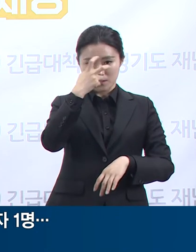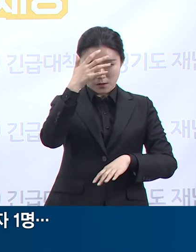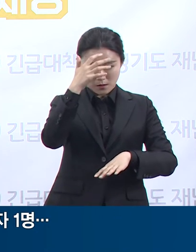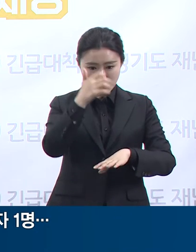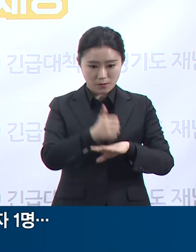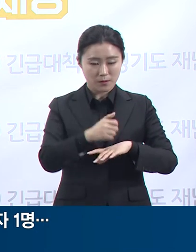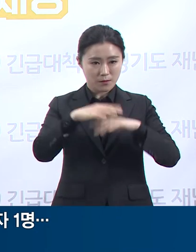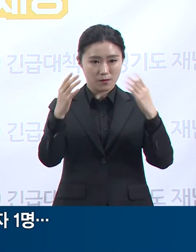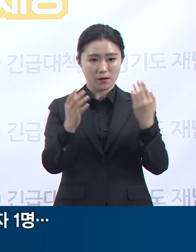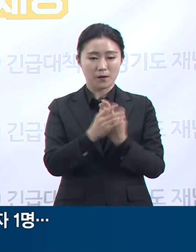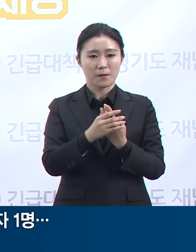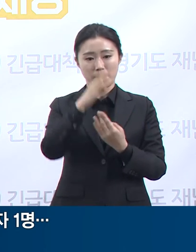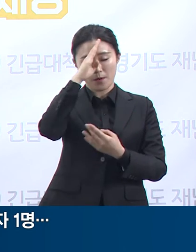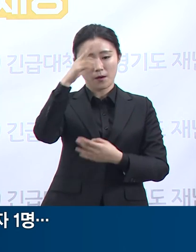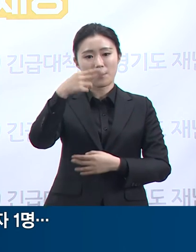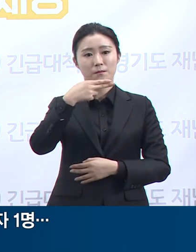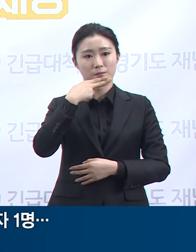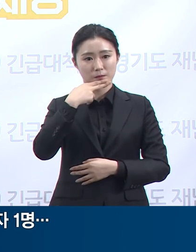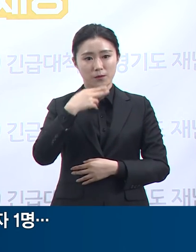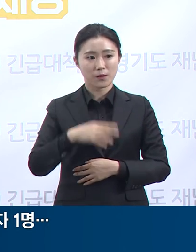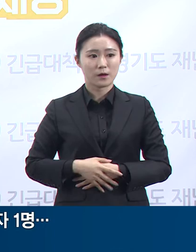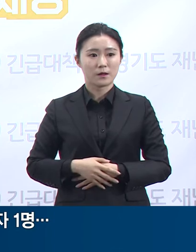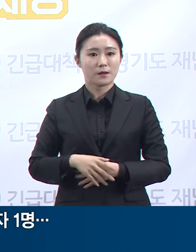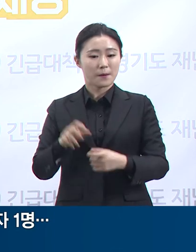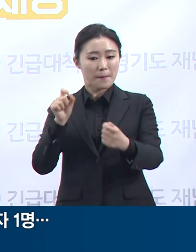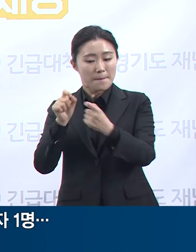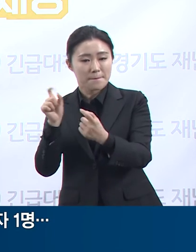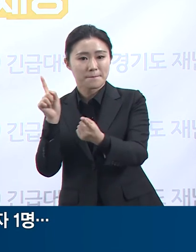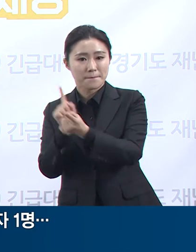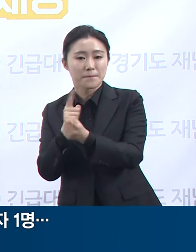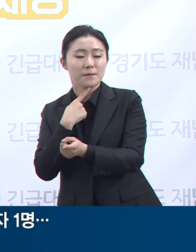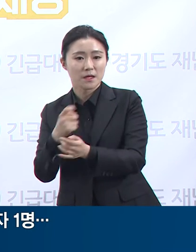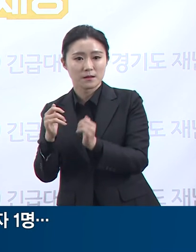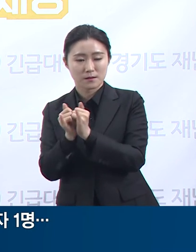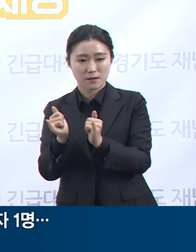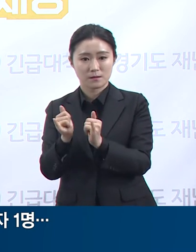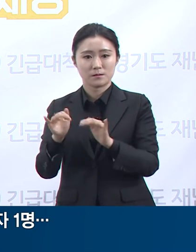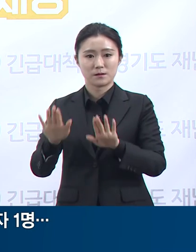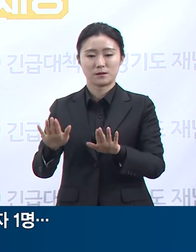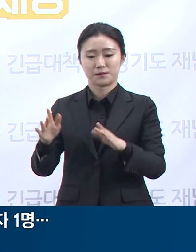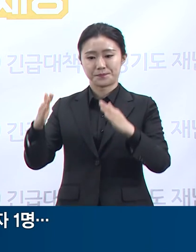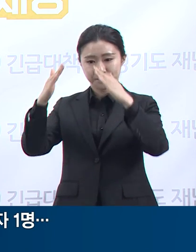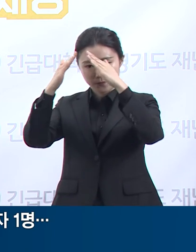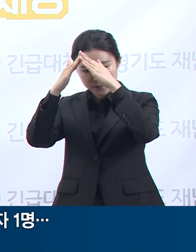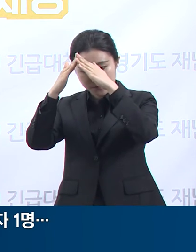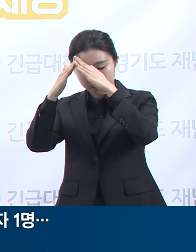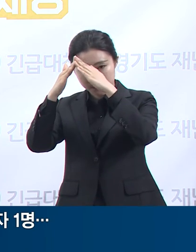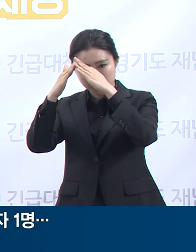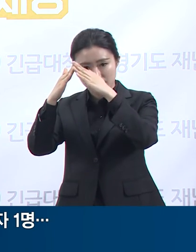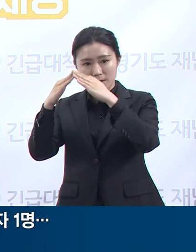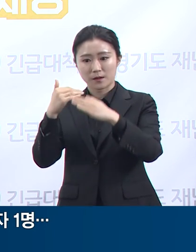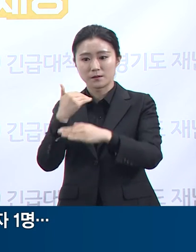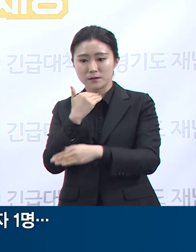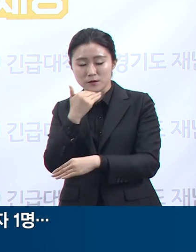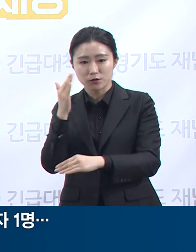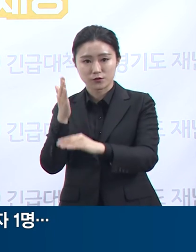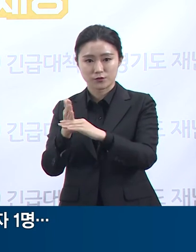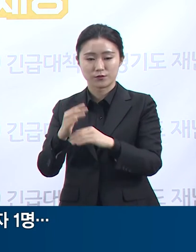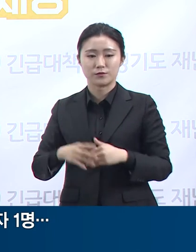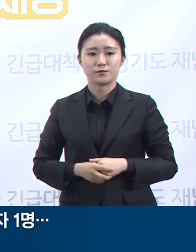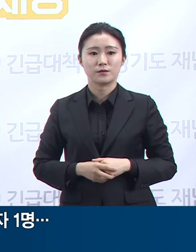접촉자 30명은 아직 자가 격리 중입니다. 용인시 소재 동원 자연 어린이집 관련입니다.